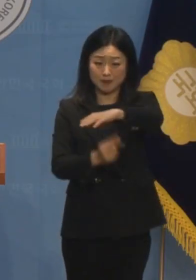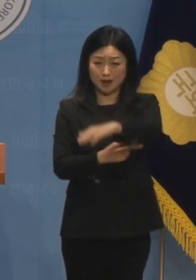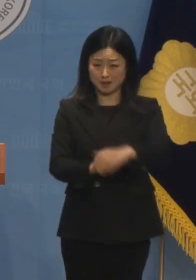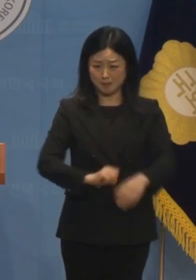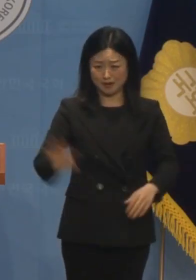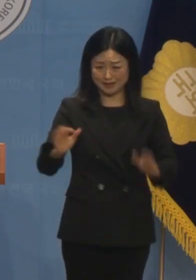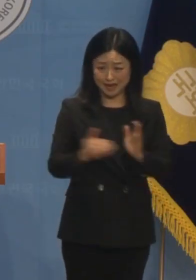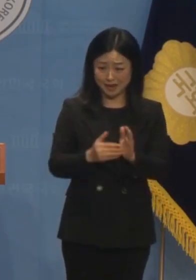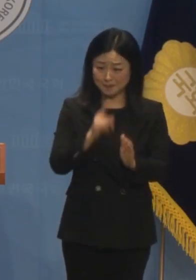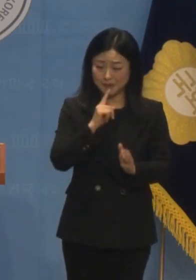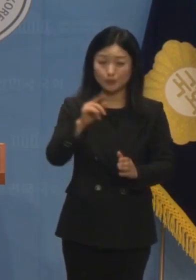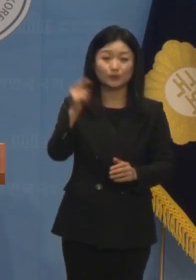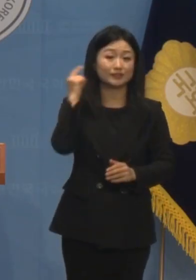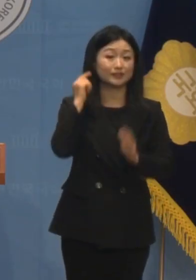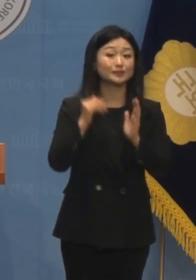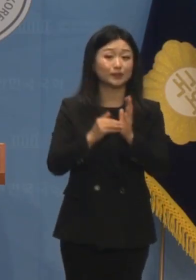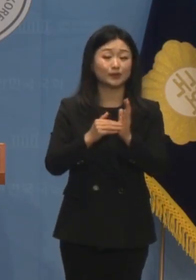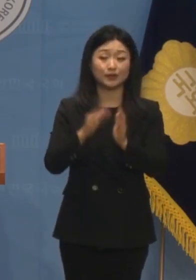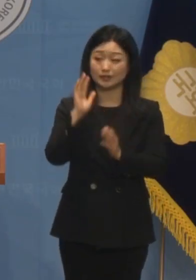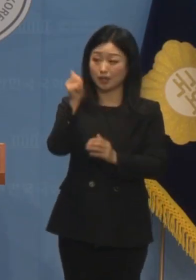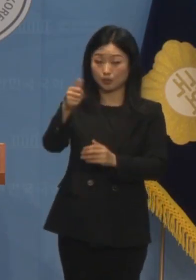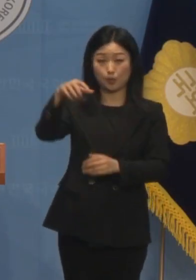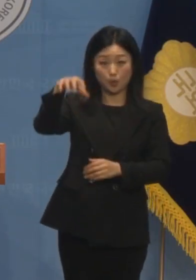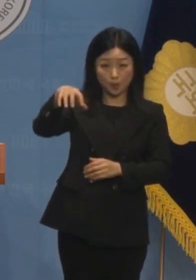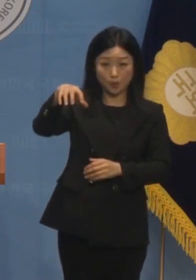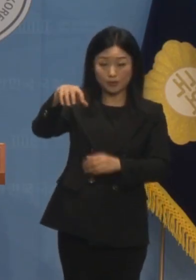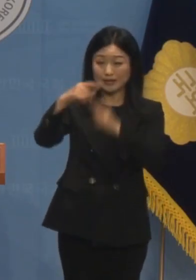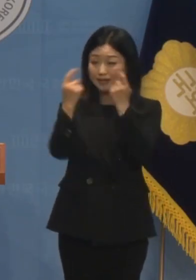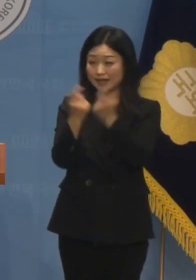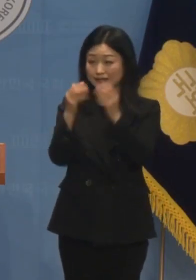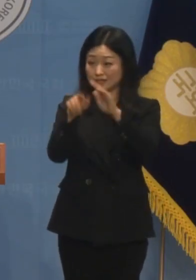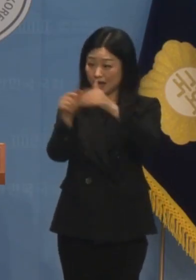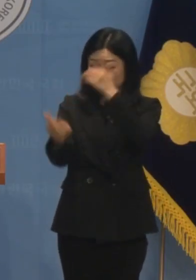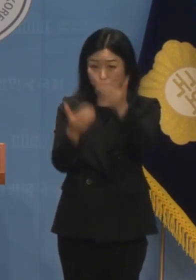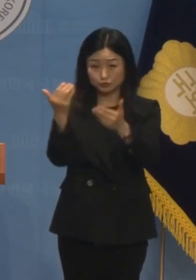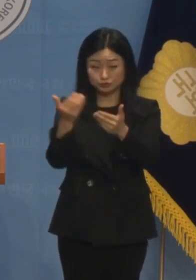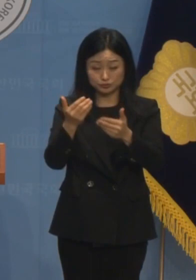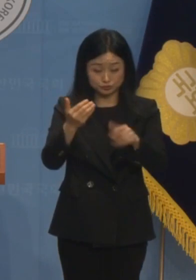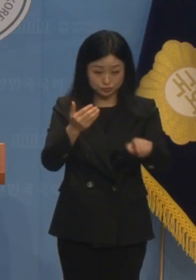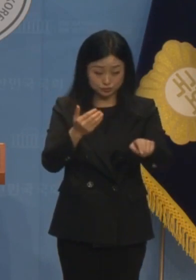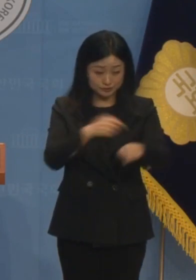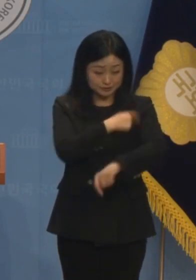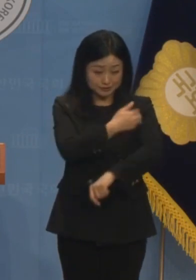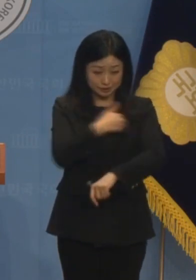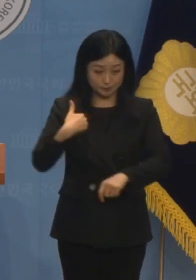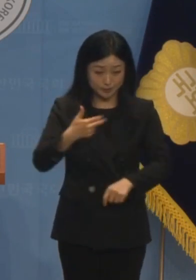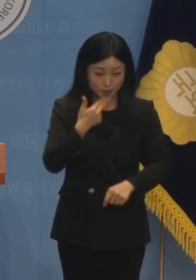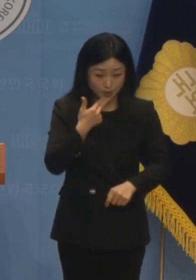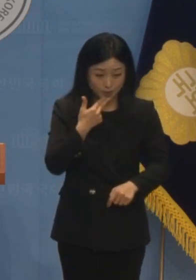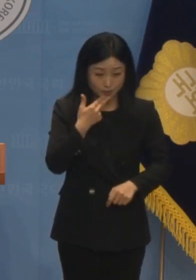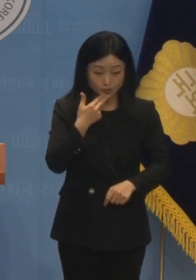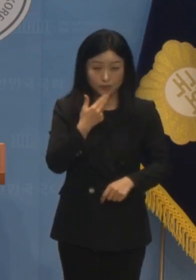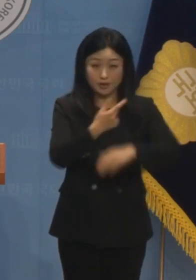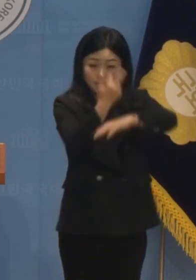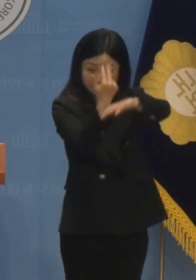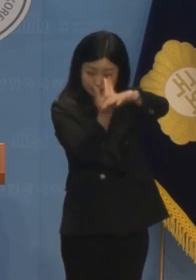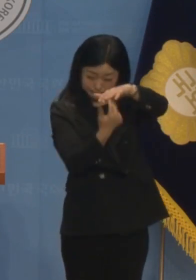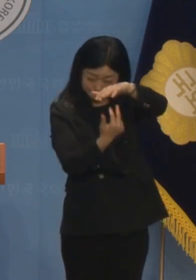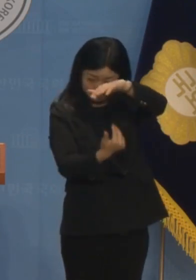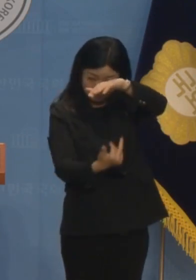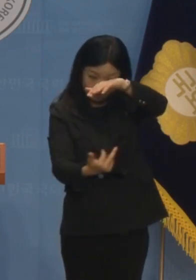있습니다. 용산 대통령실과 관절을 압수수색할 용기가 없다면 잠수부를